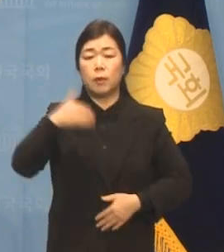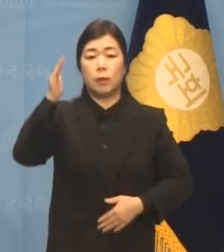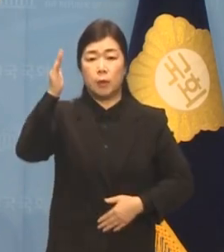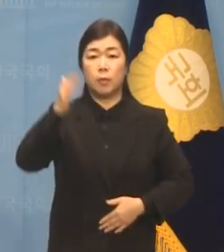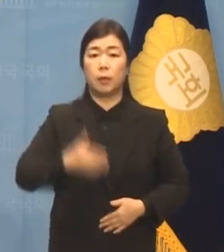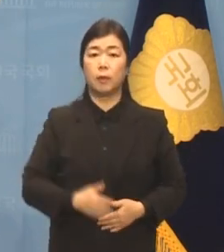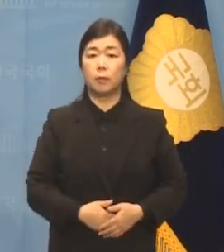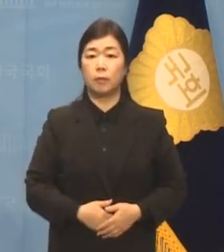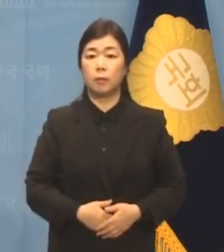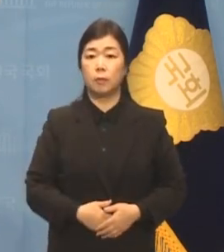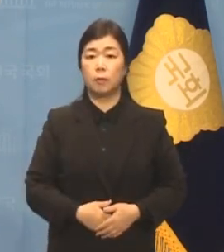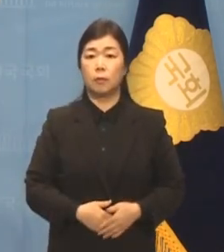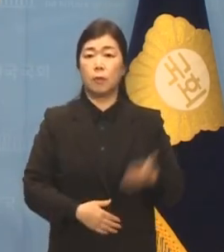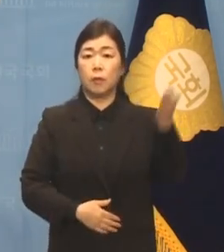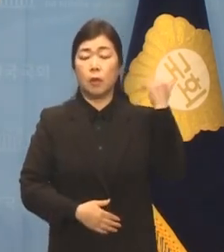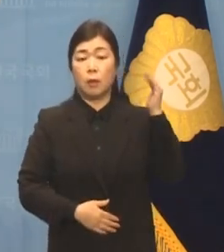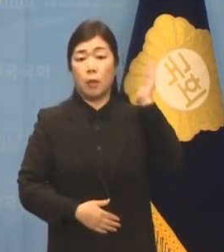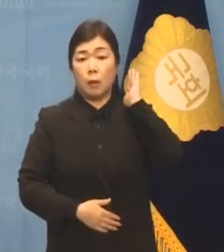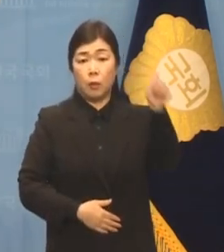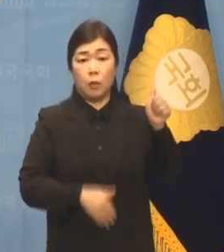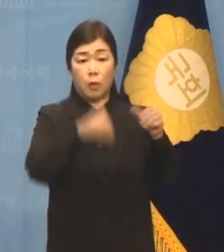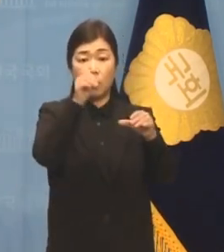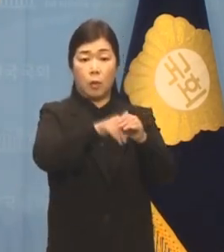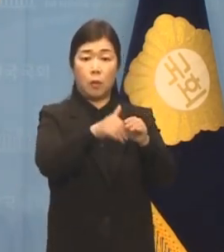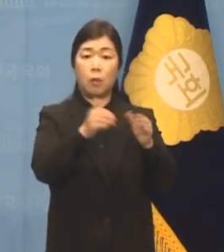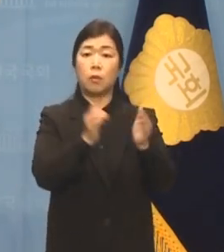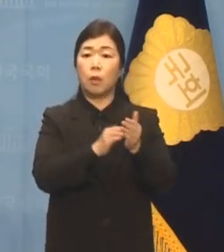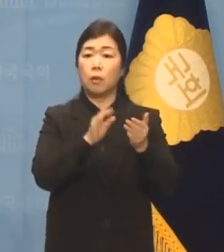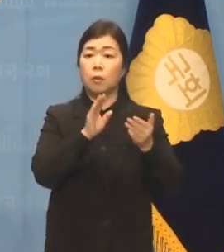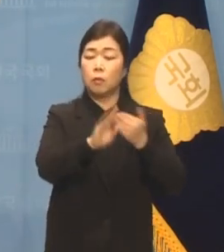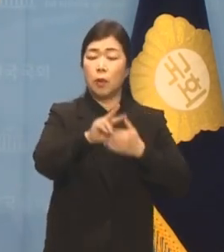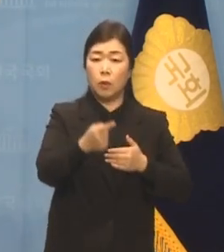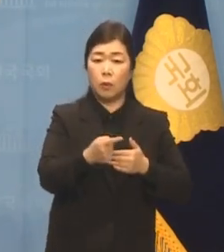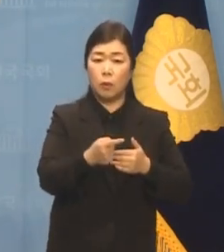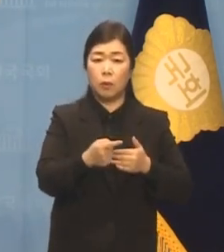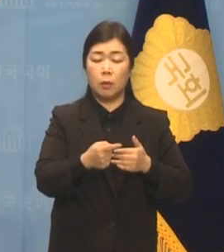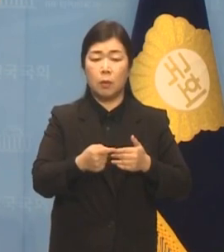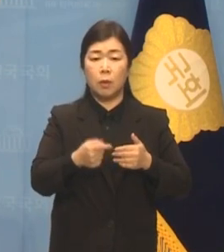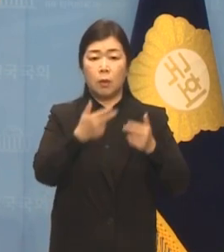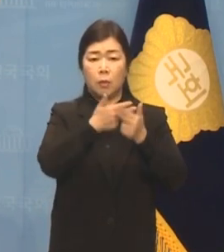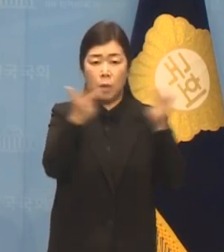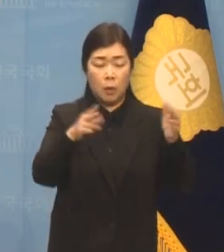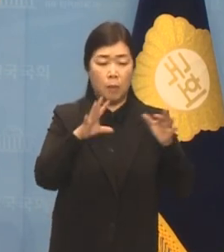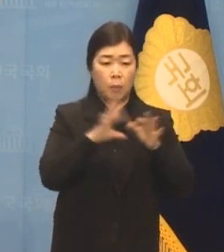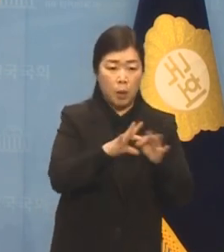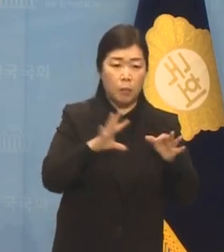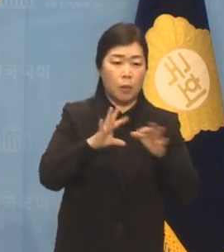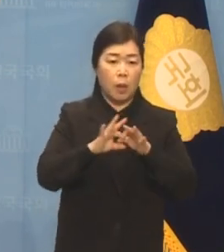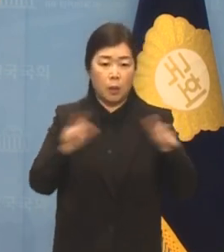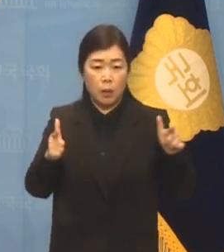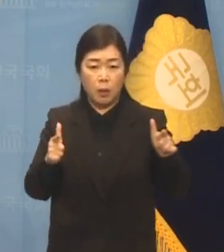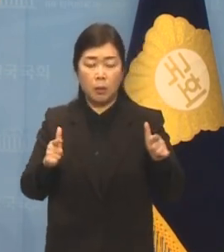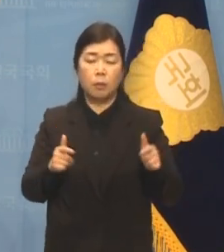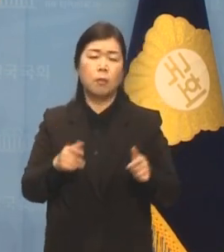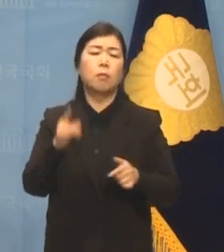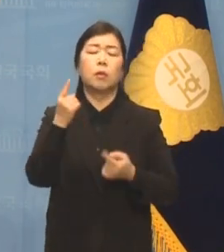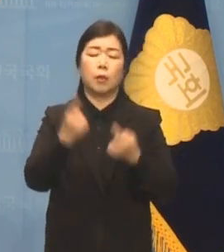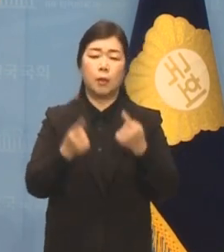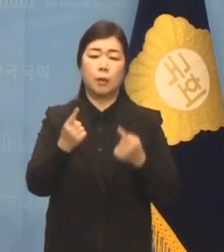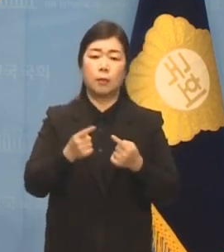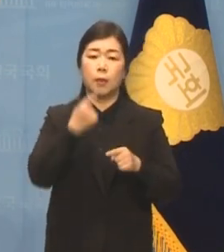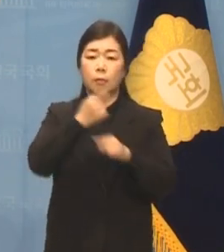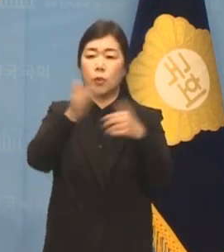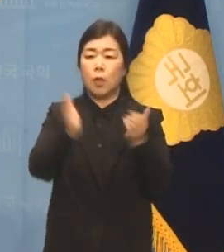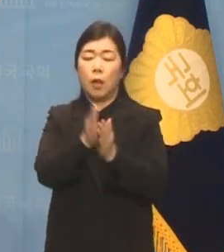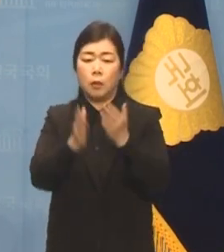지난 대선과 그 이후에도 친명 비명을 떠나 민주당의 승리와 통합을